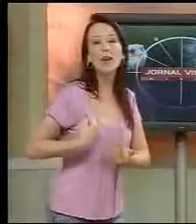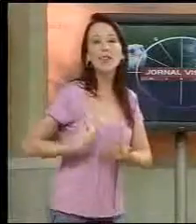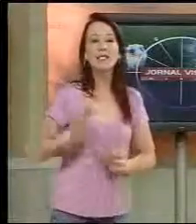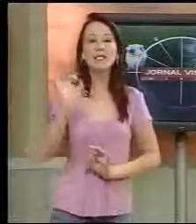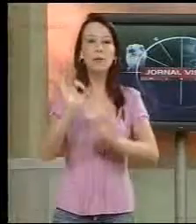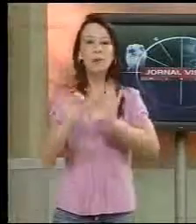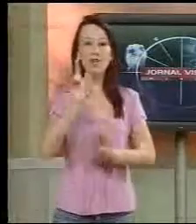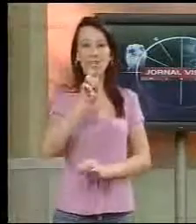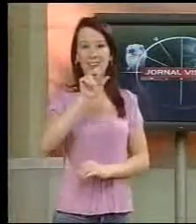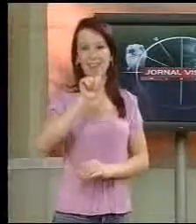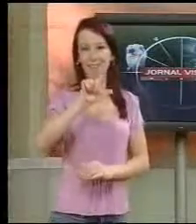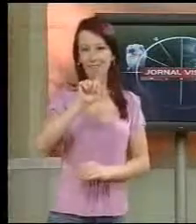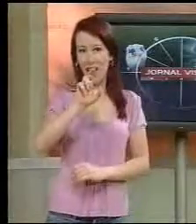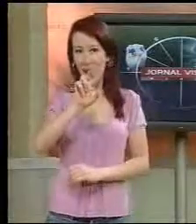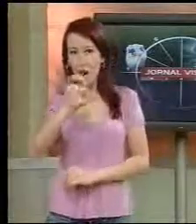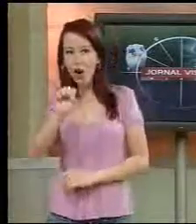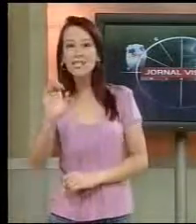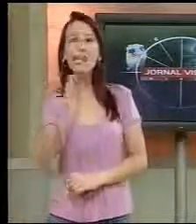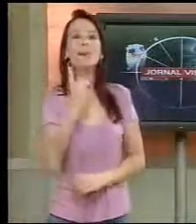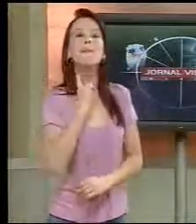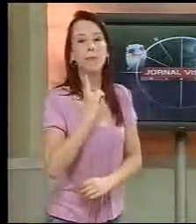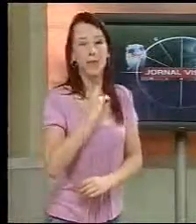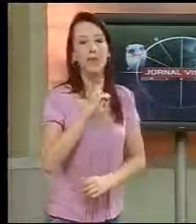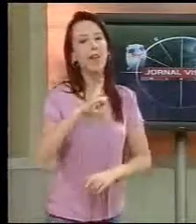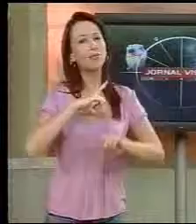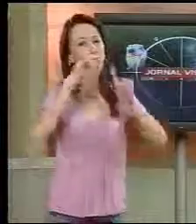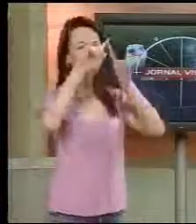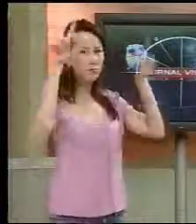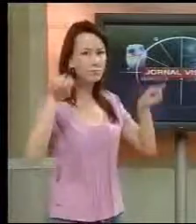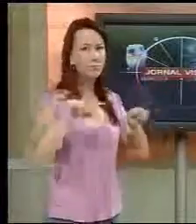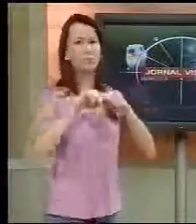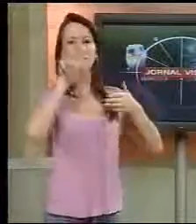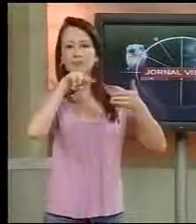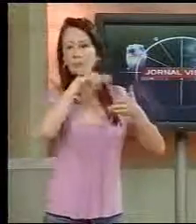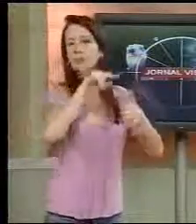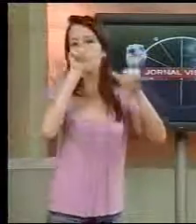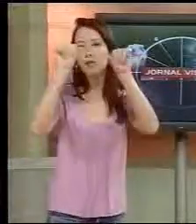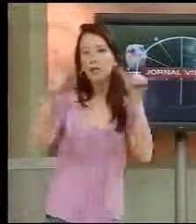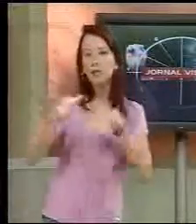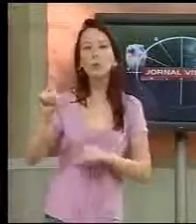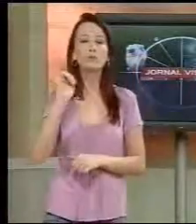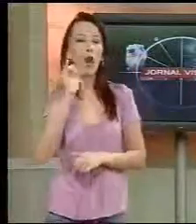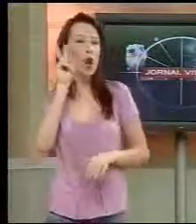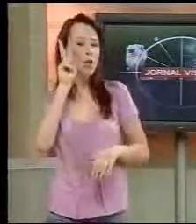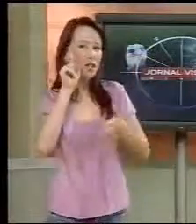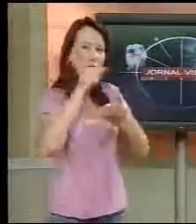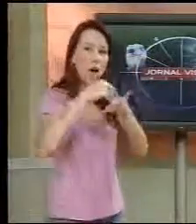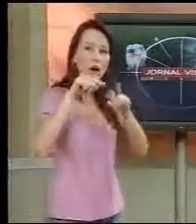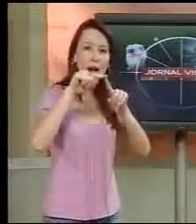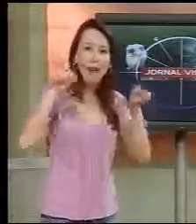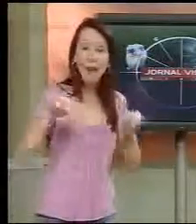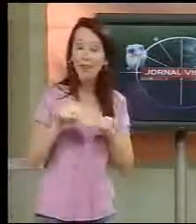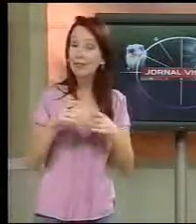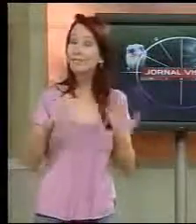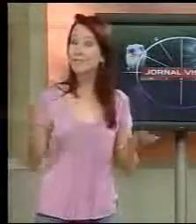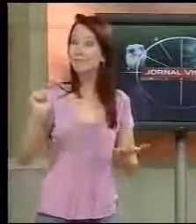projeto Valores de Minas. São telas, grafites, esculturas e histórias em quadrinhos. A arte que